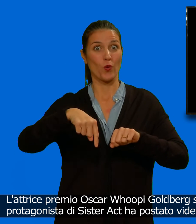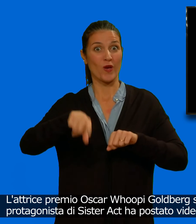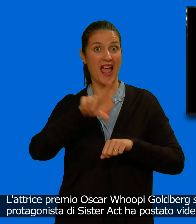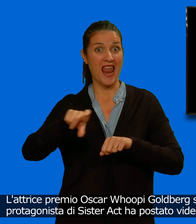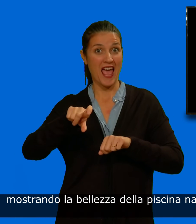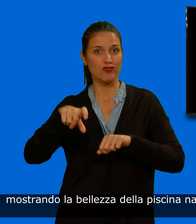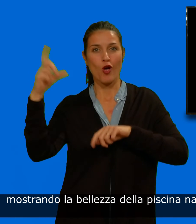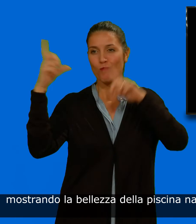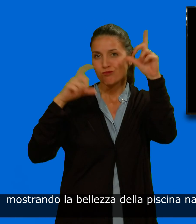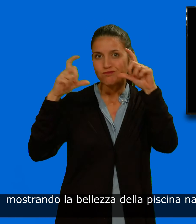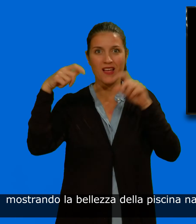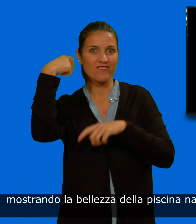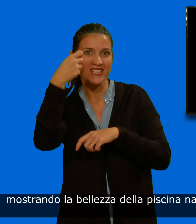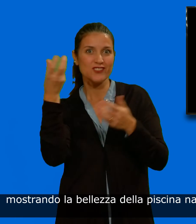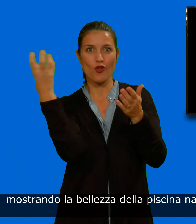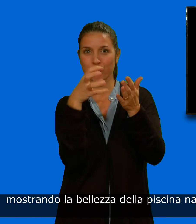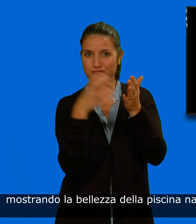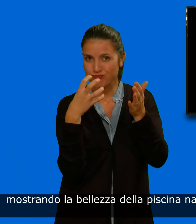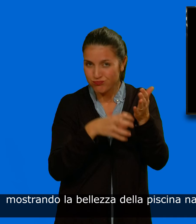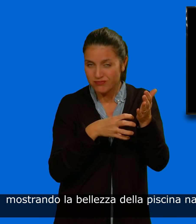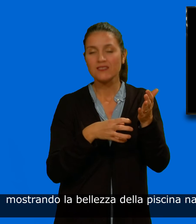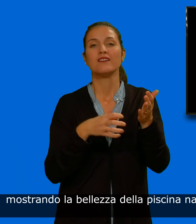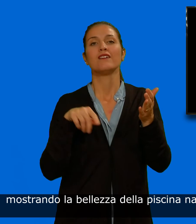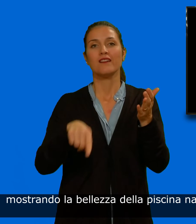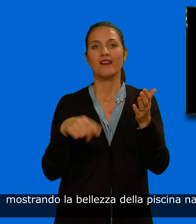mostrando la bellezza della piscina naturale di Marina Serra.